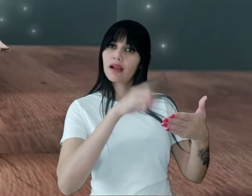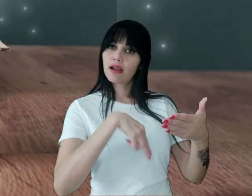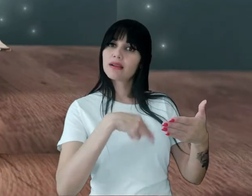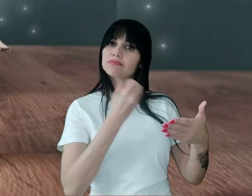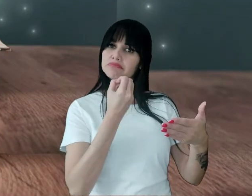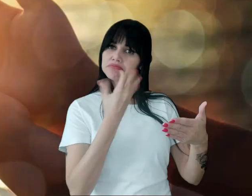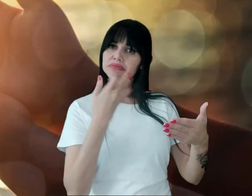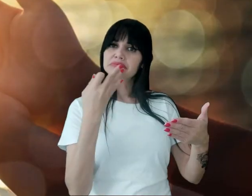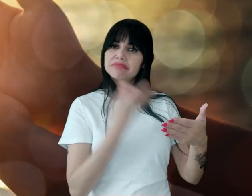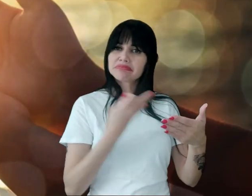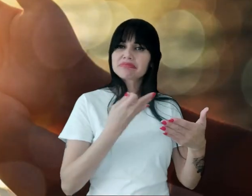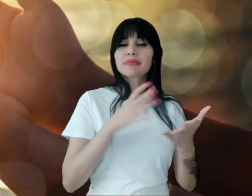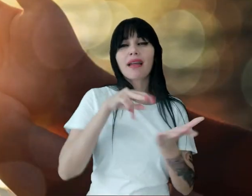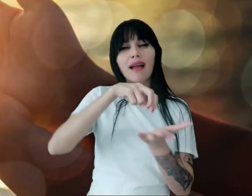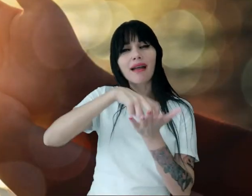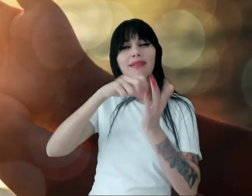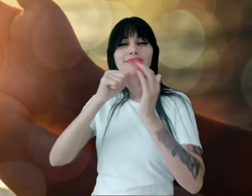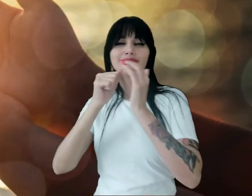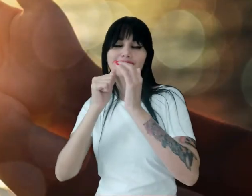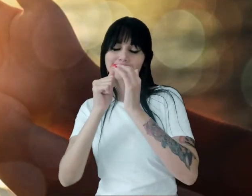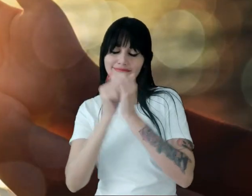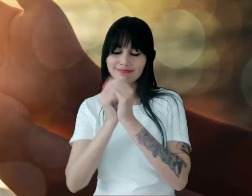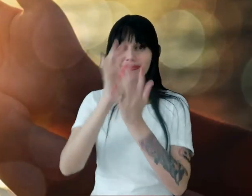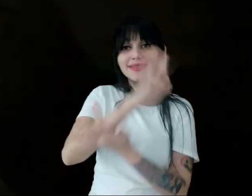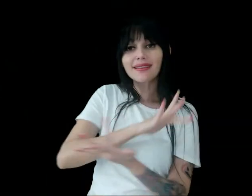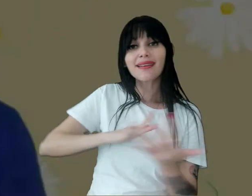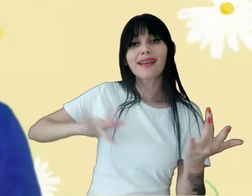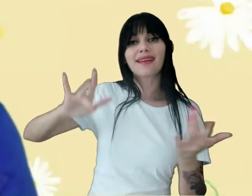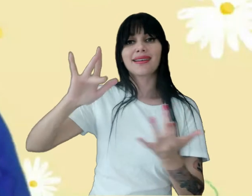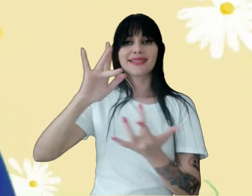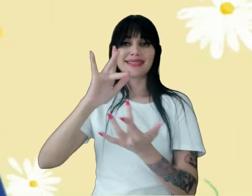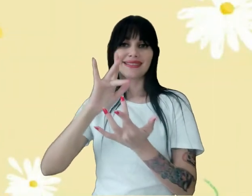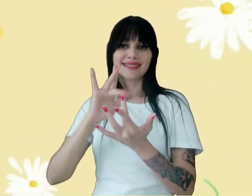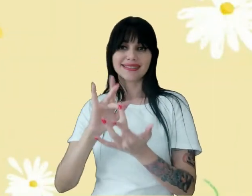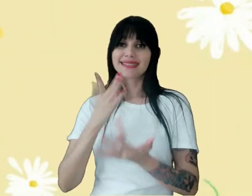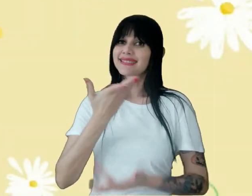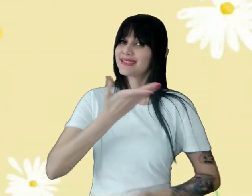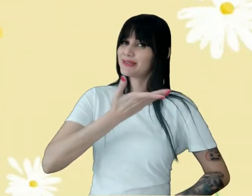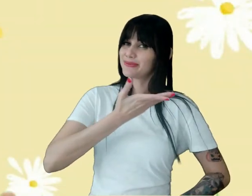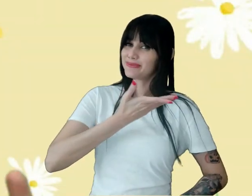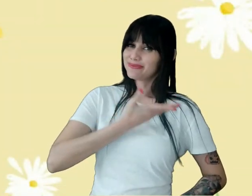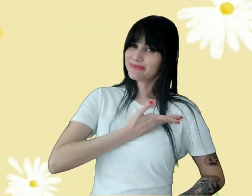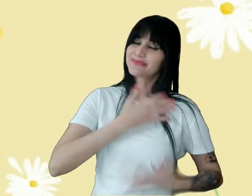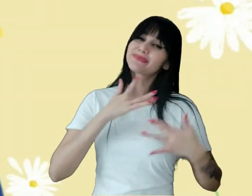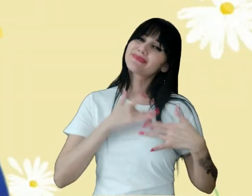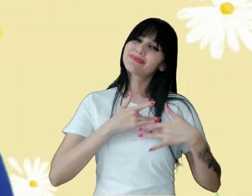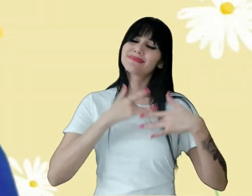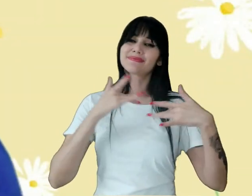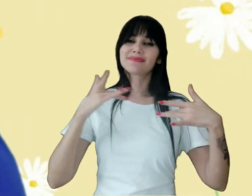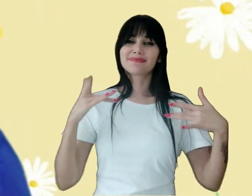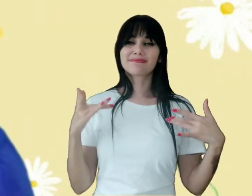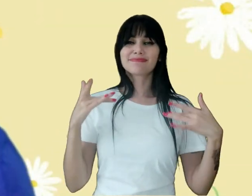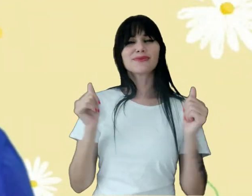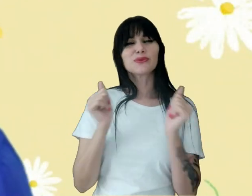A prece A reforma íntima A amizade E a fraternidade Com todos